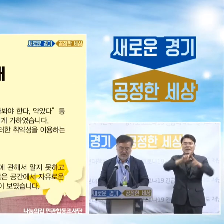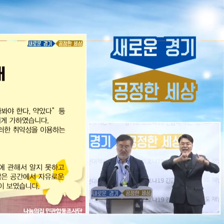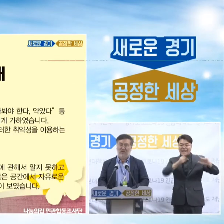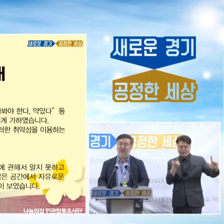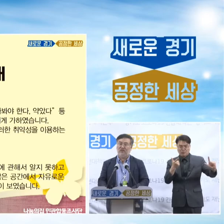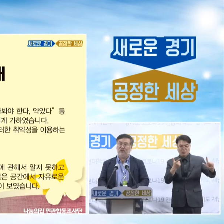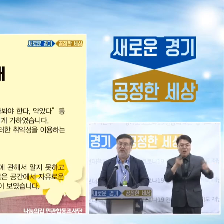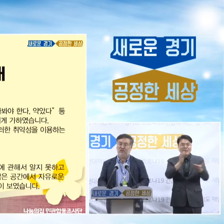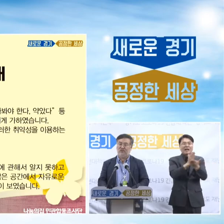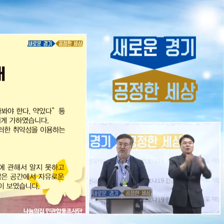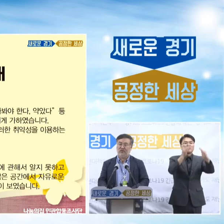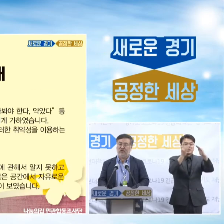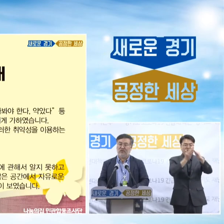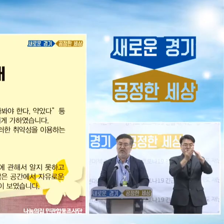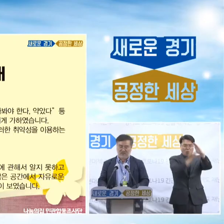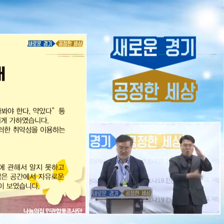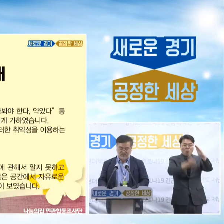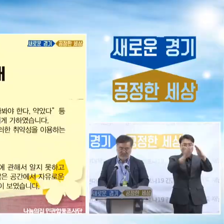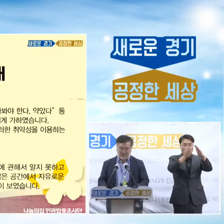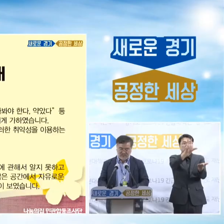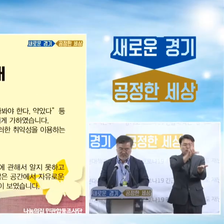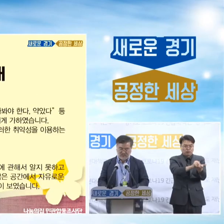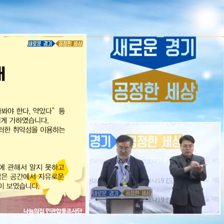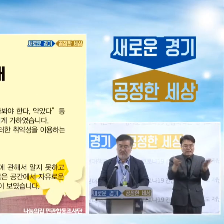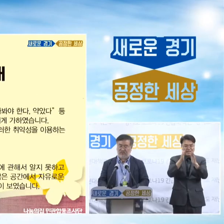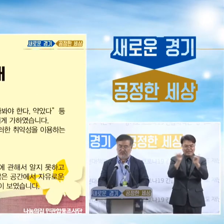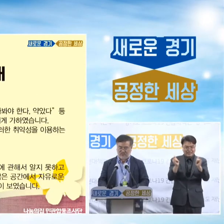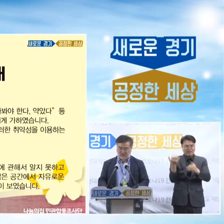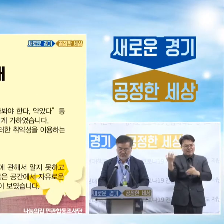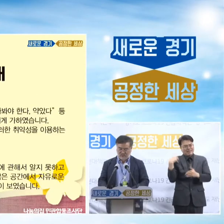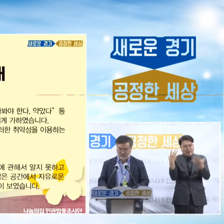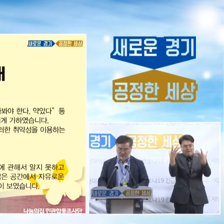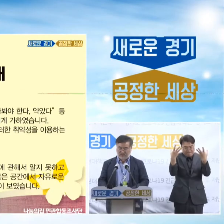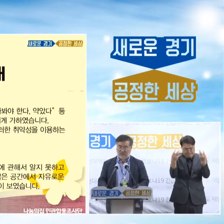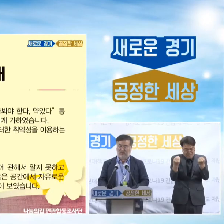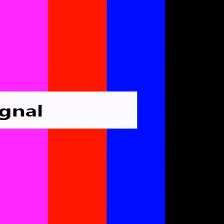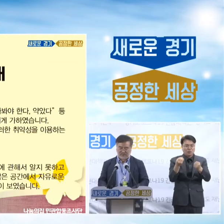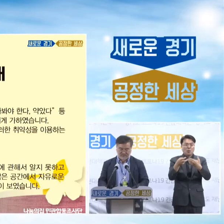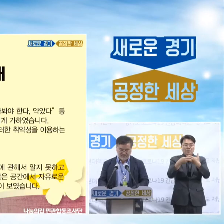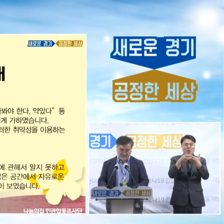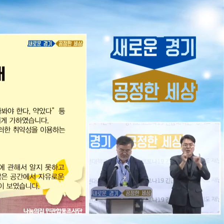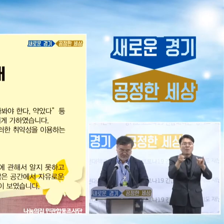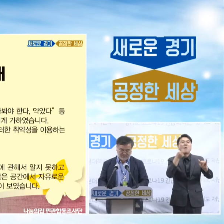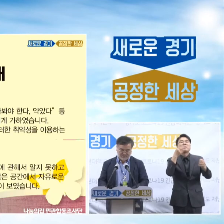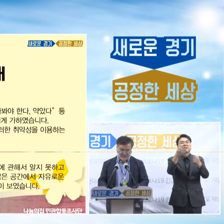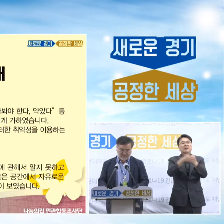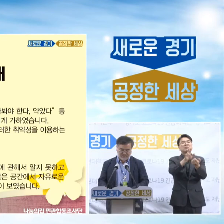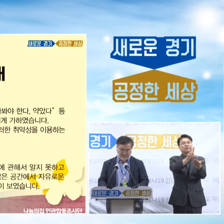공백과 또 직원들의 과정한 업무에서 비롯된 것이라고 볼 수 있다고 봅니다.